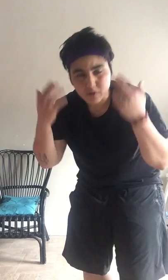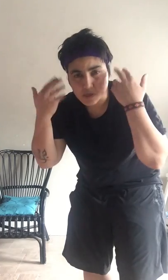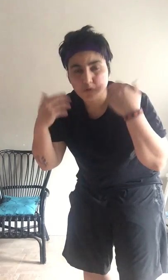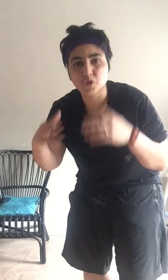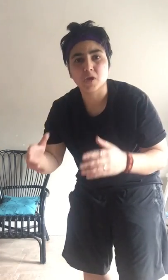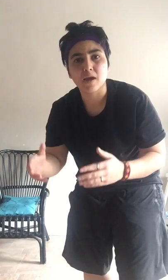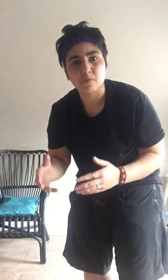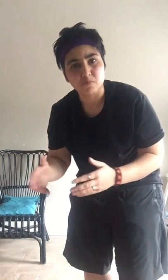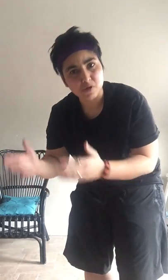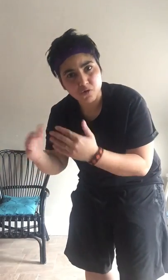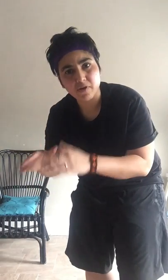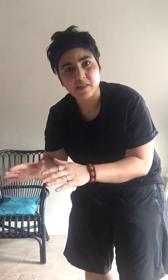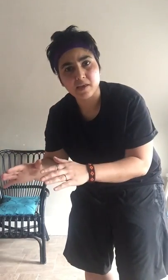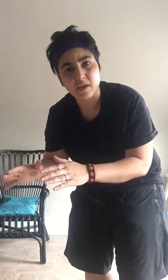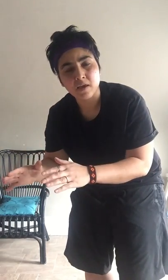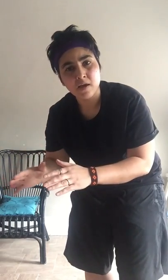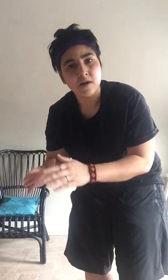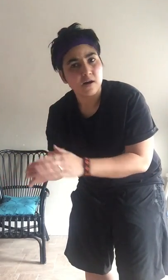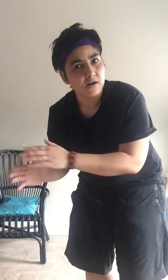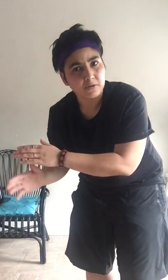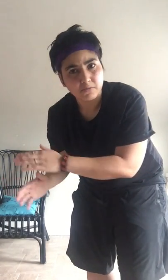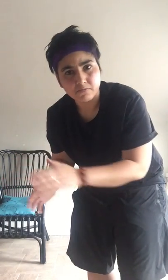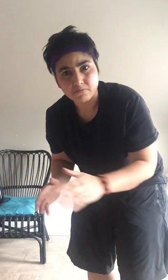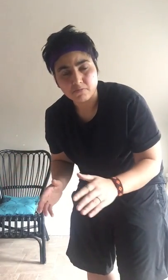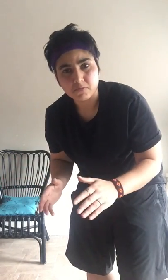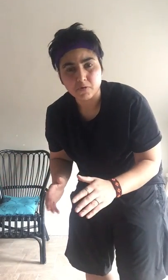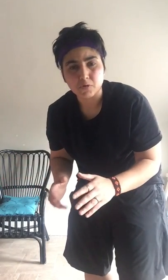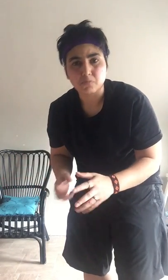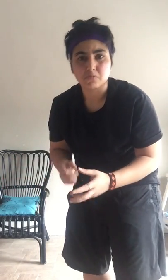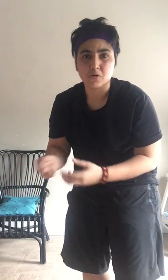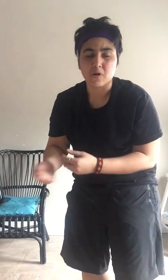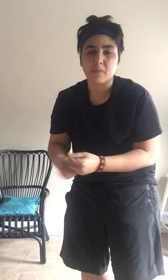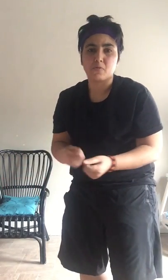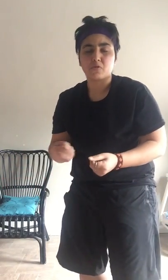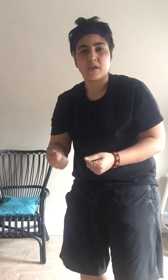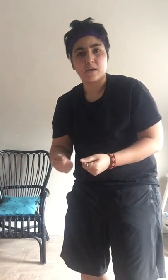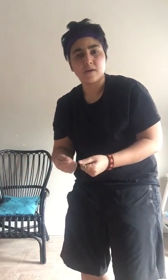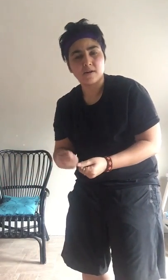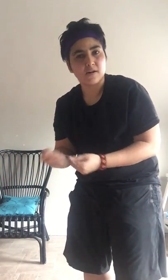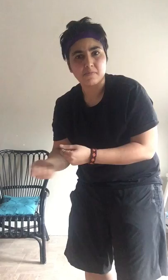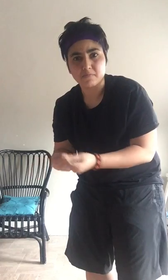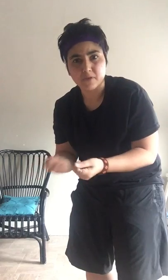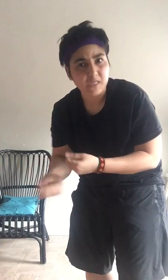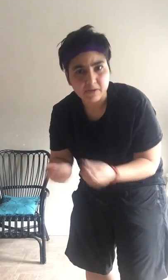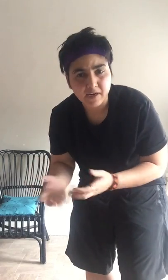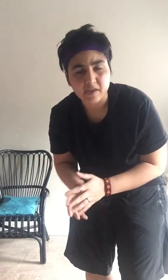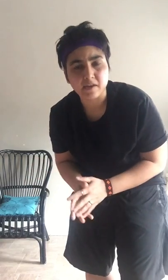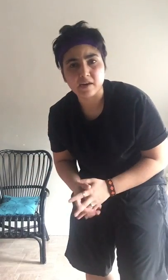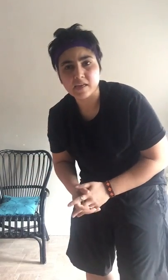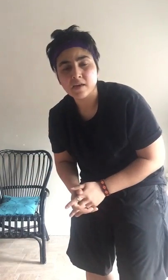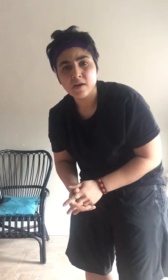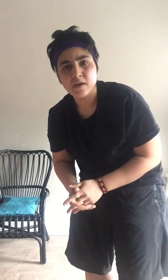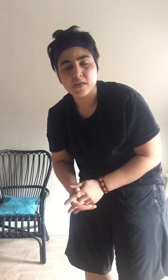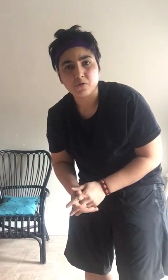लोगों की सोच आप लिए पार्लेश ने साफ कर लिए यह